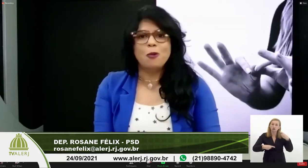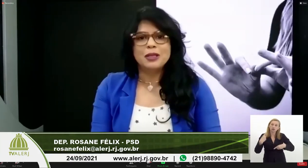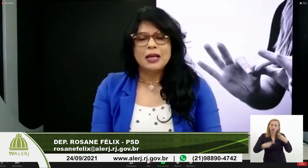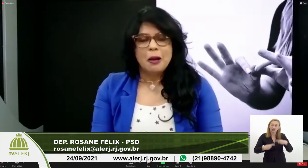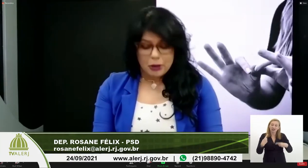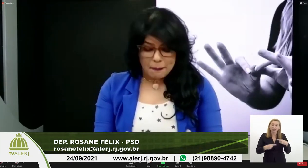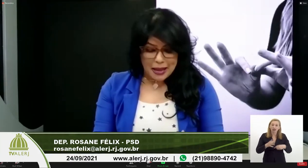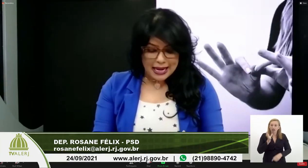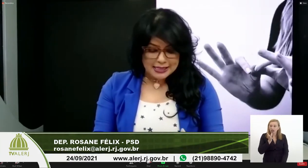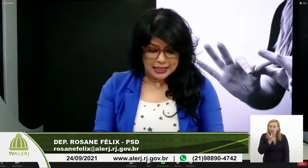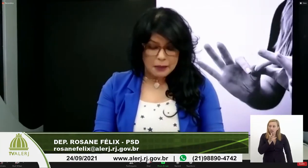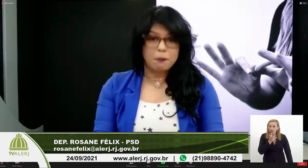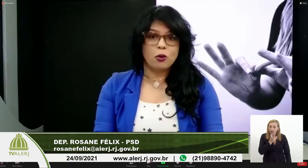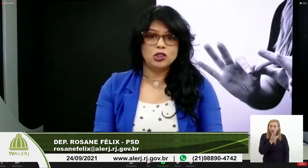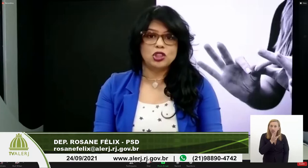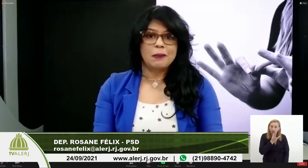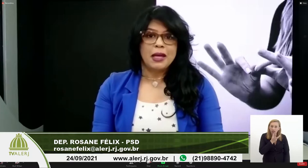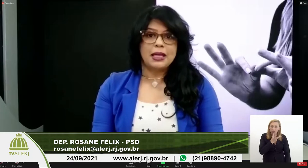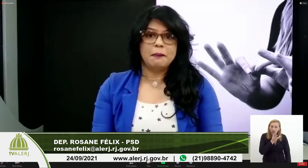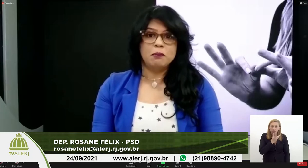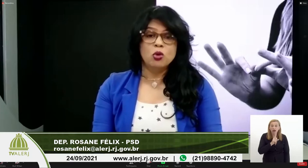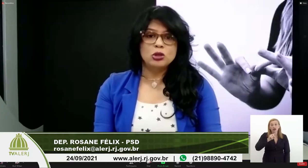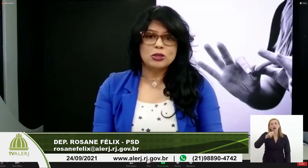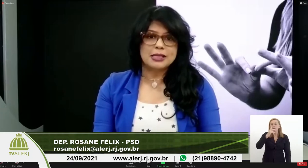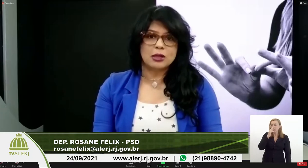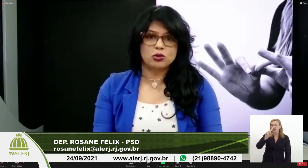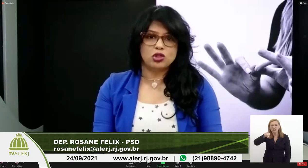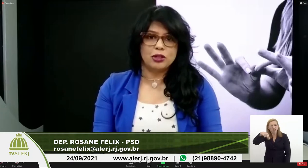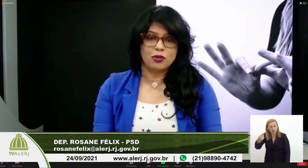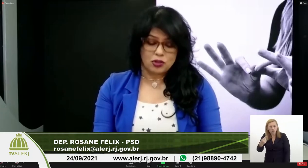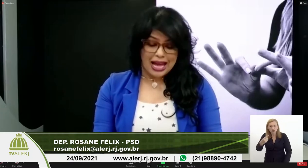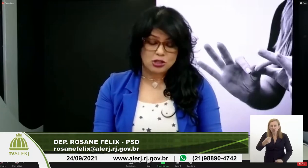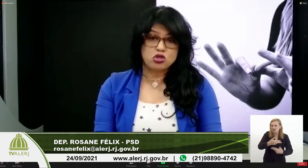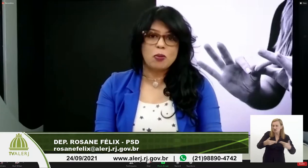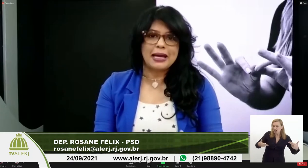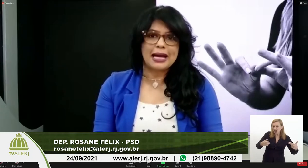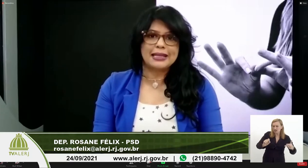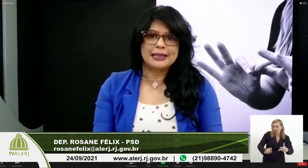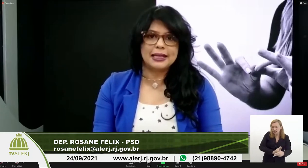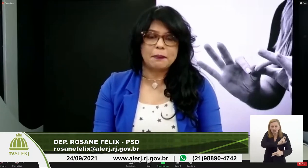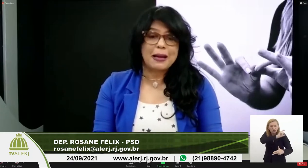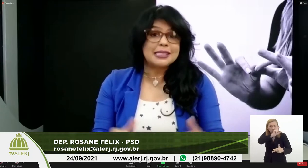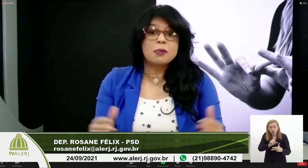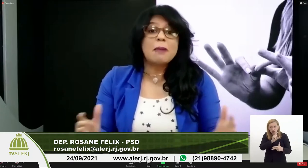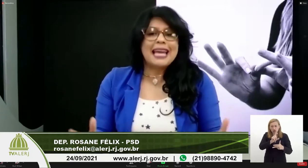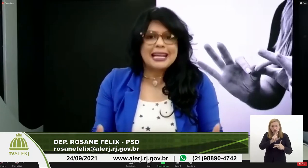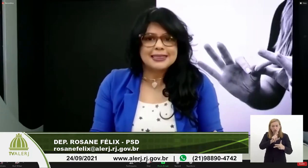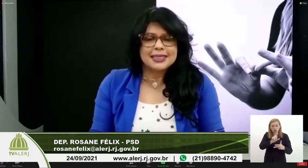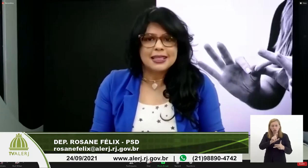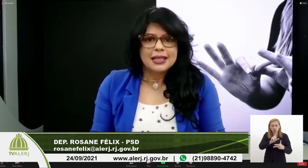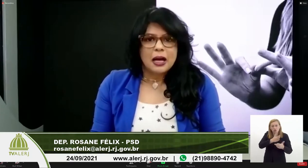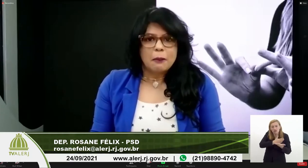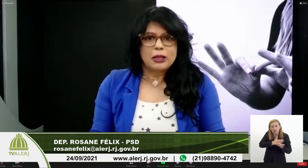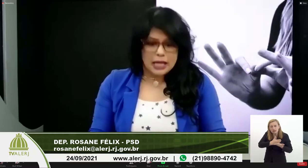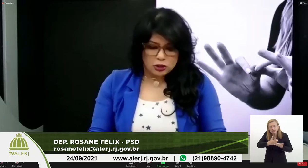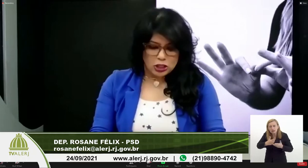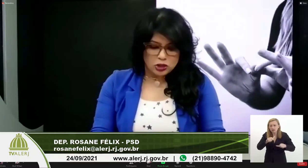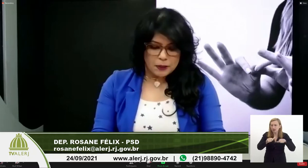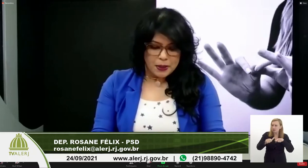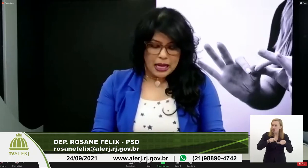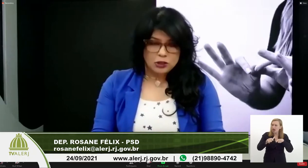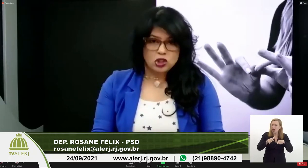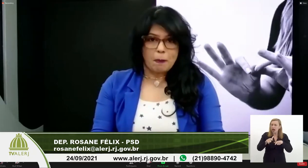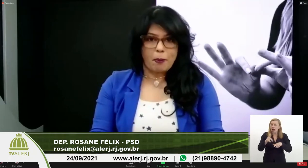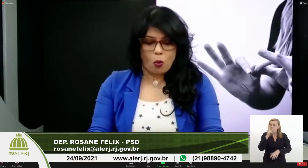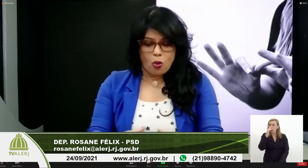lentidão, porque parece que depois que muitos executivos assumem a cadeira, parece uma amnésia, porque a